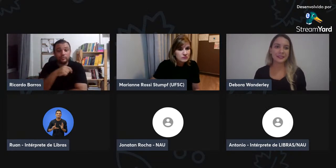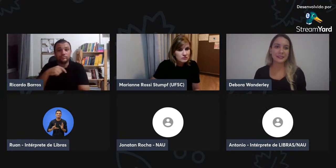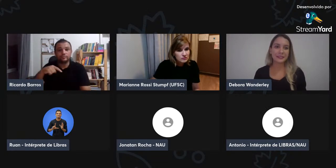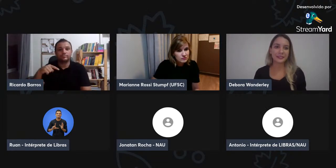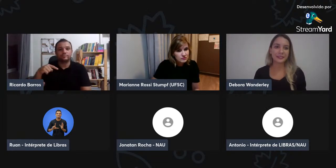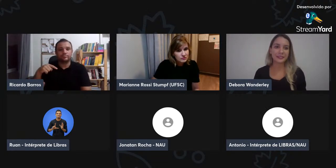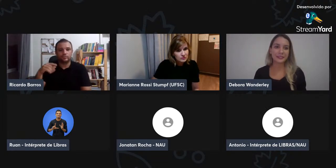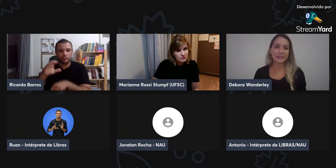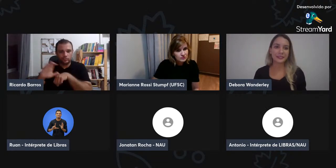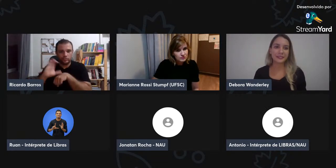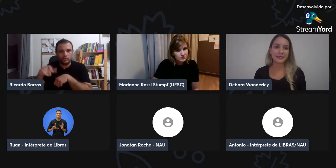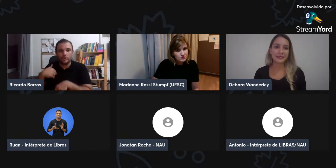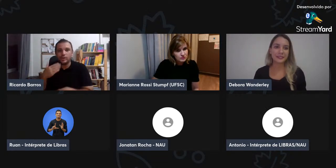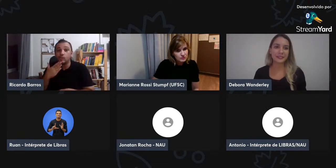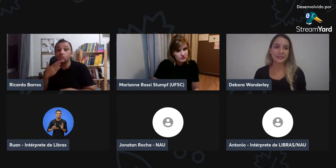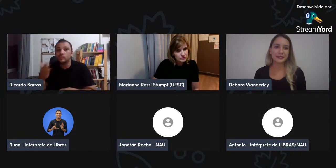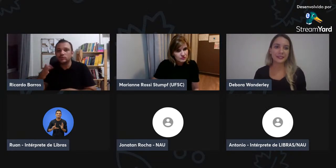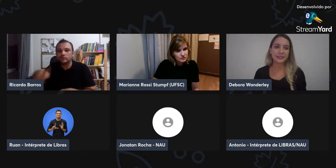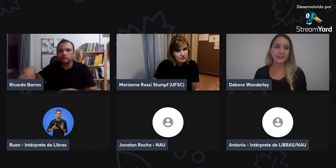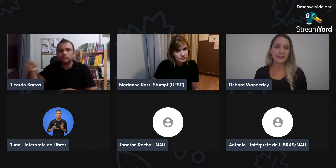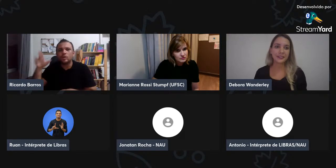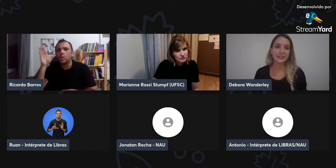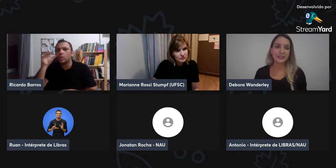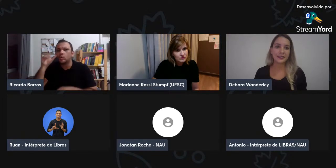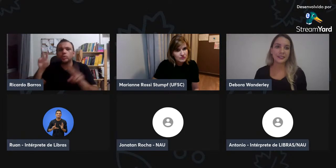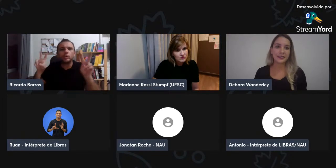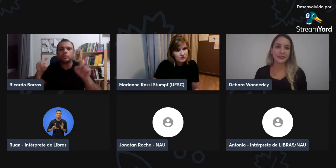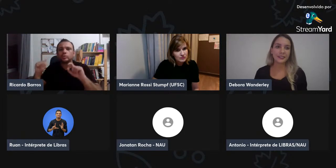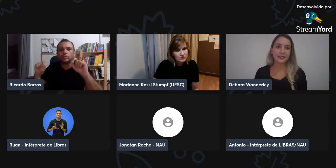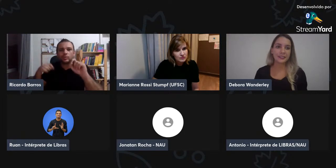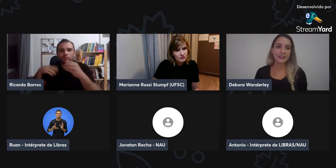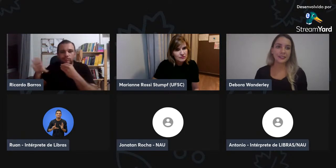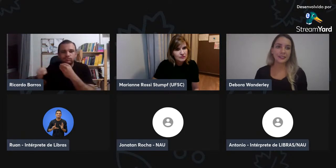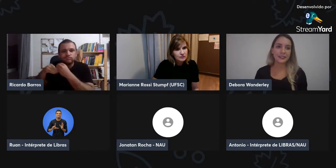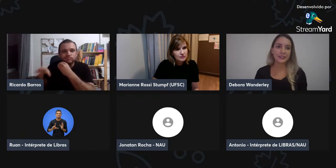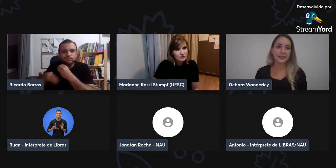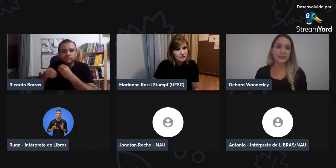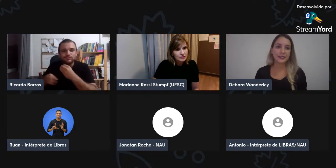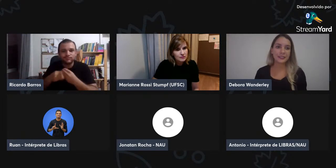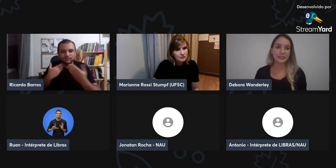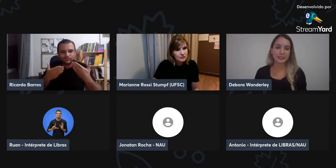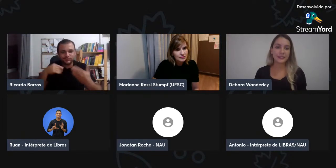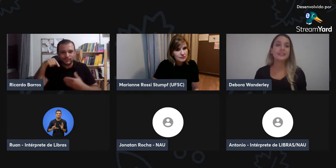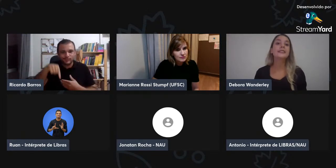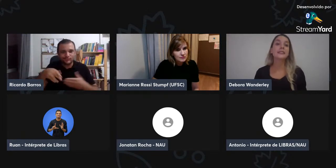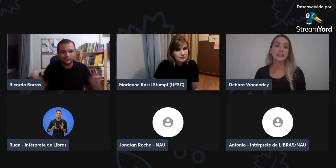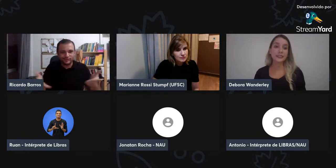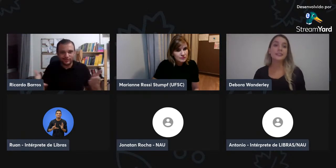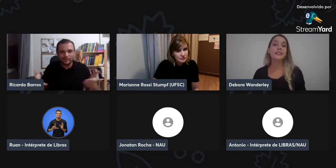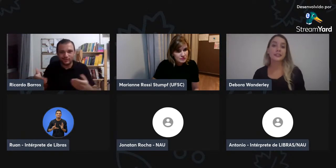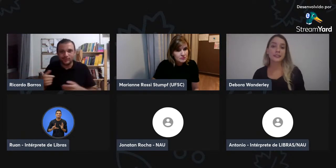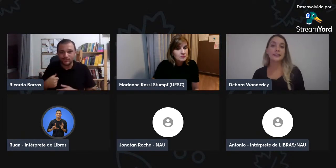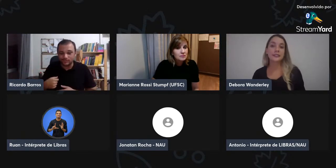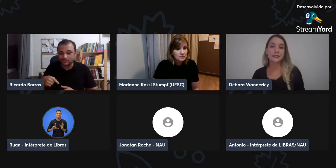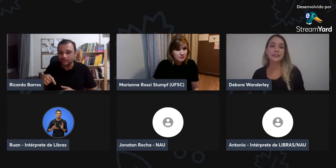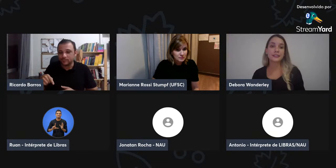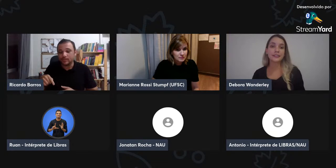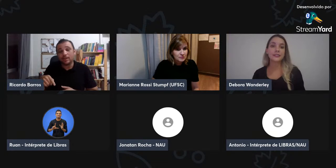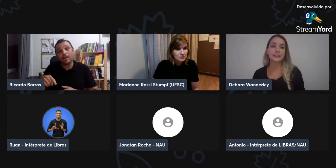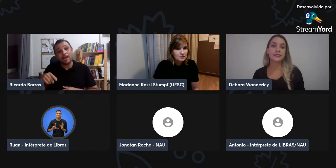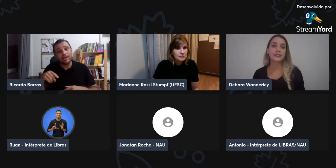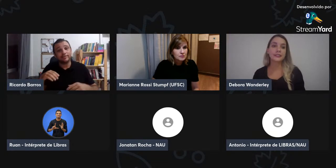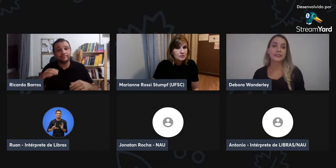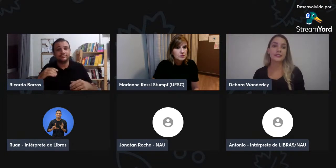É uma coisa bem interessante aos alunos, cursistas, eu peço que vocês, caso queiram